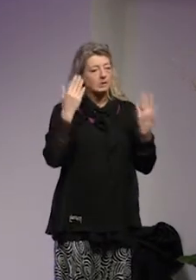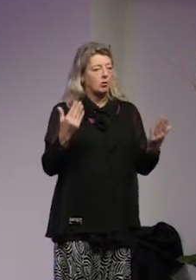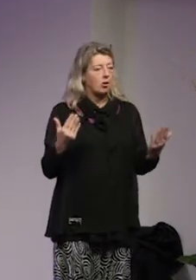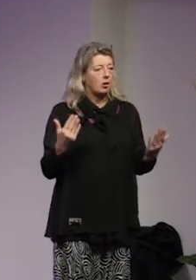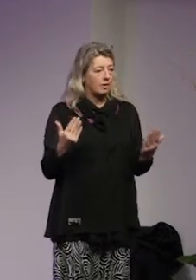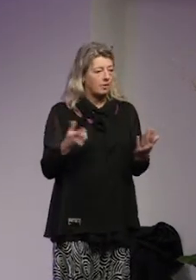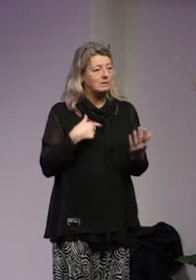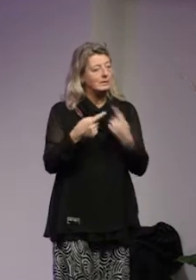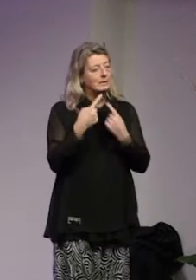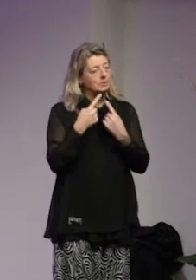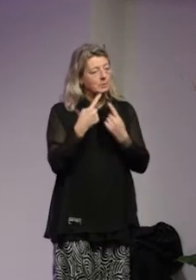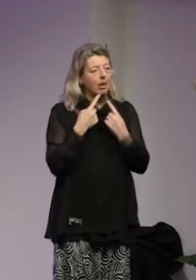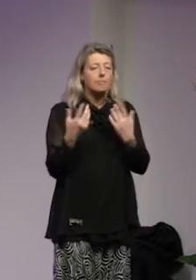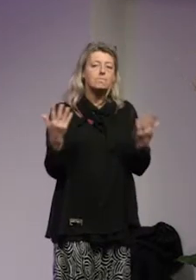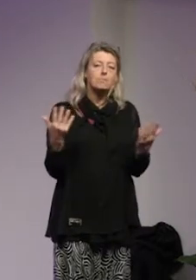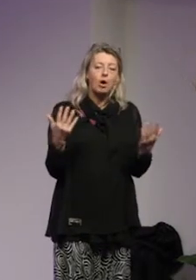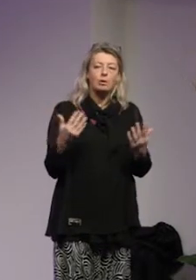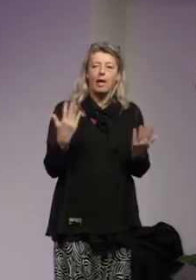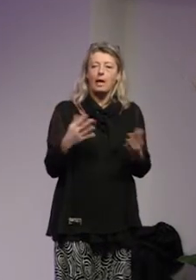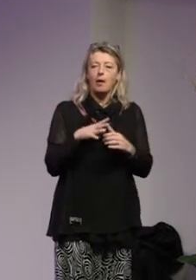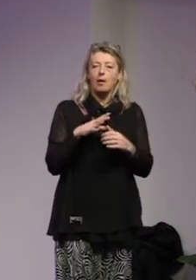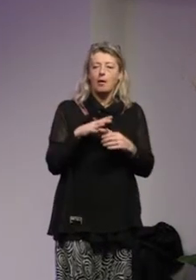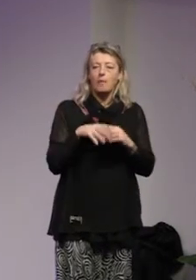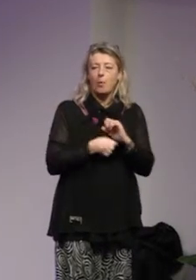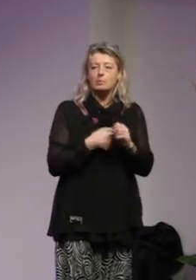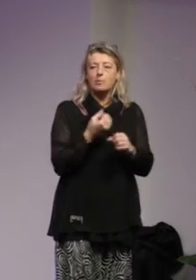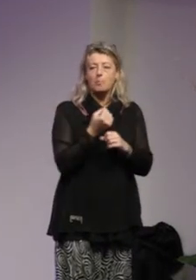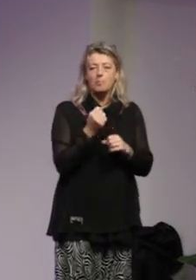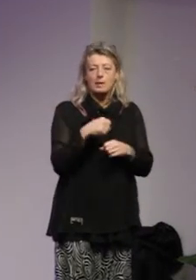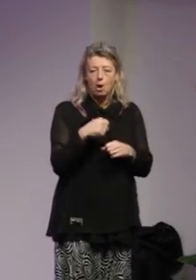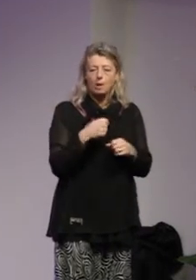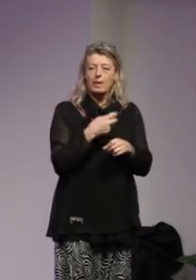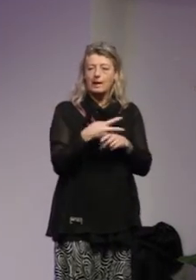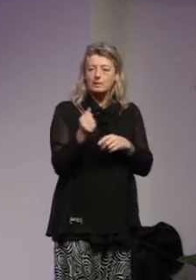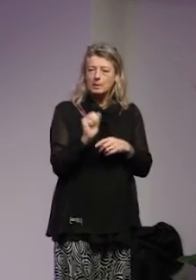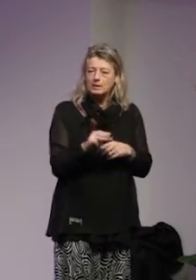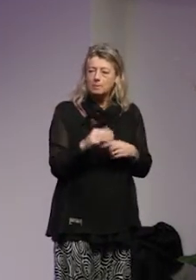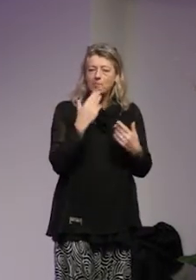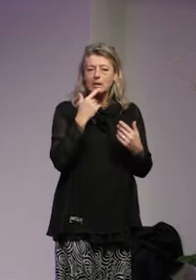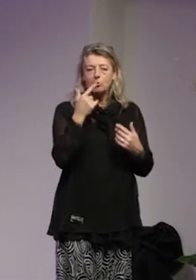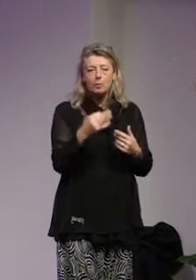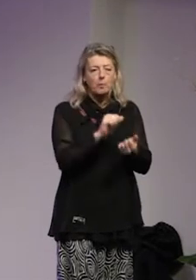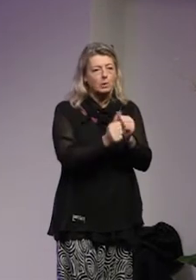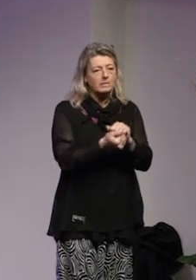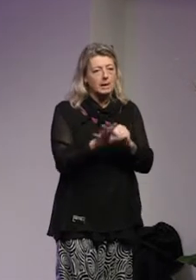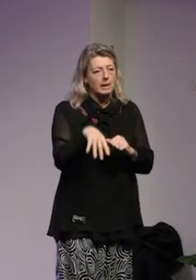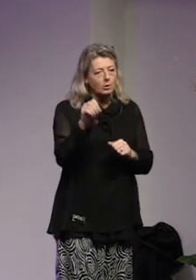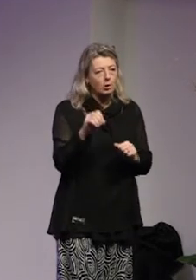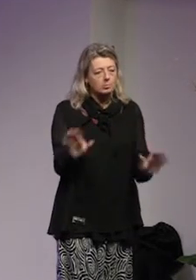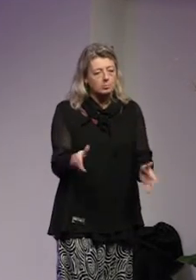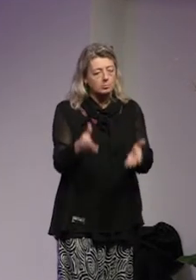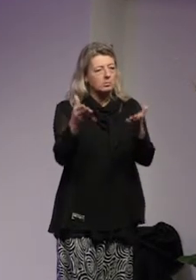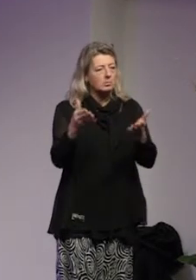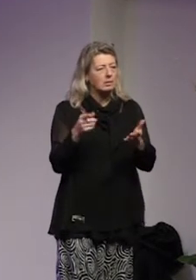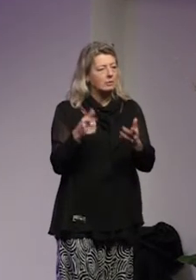utbildningsdagarna när vi diskuterar vad är våldsbejakande extremism och vad är det för slags politiska miljöer som främjar